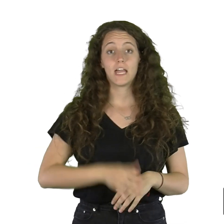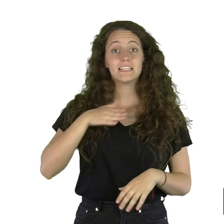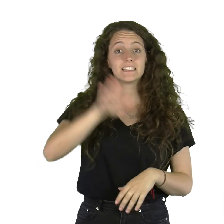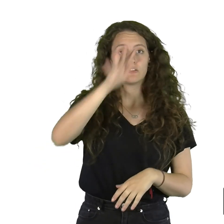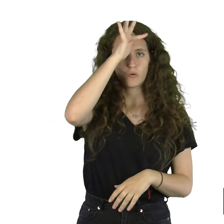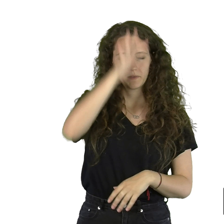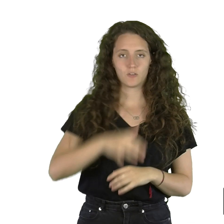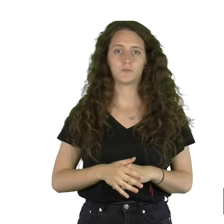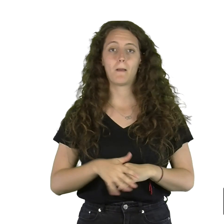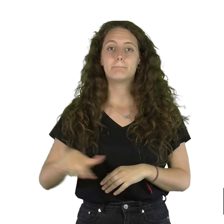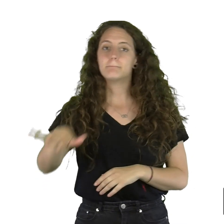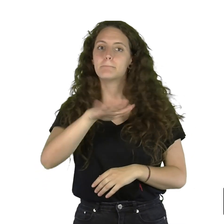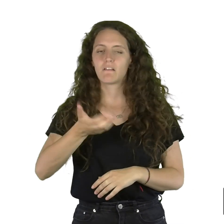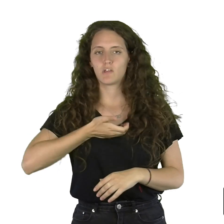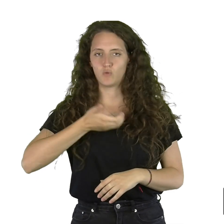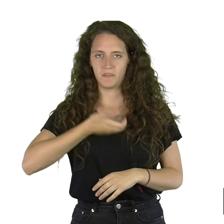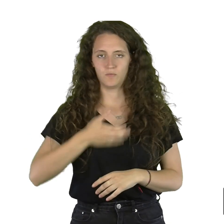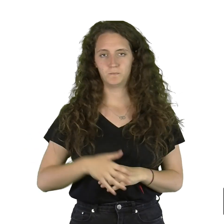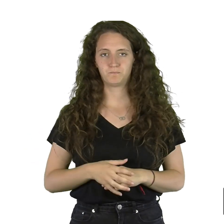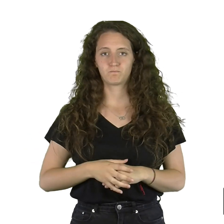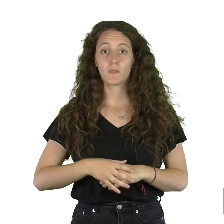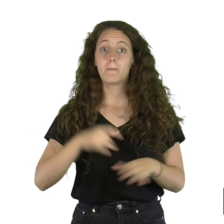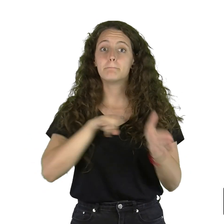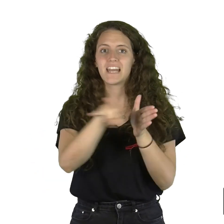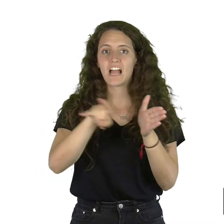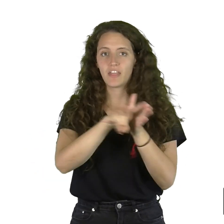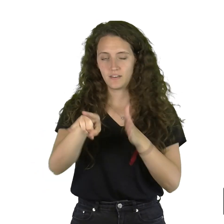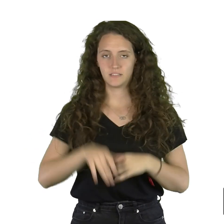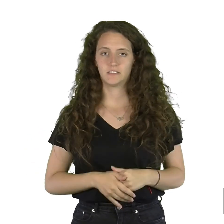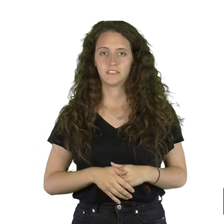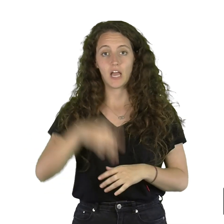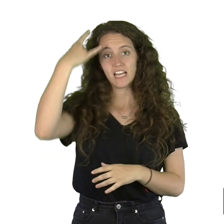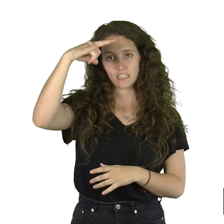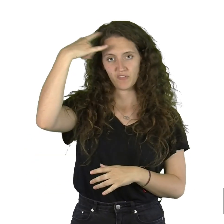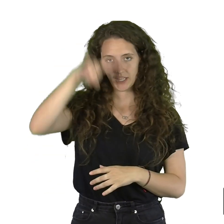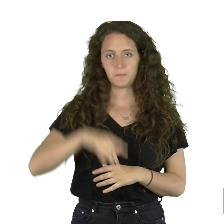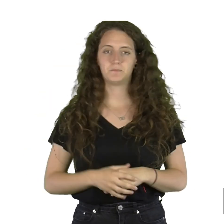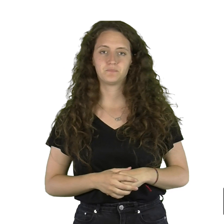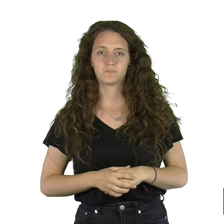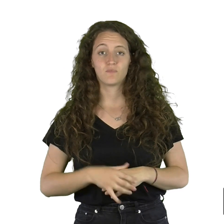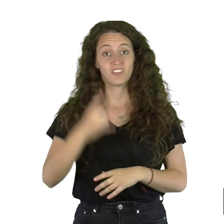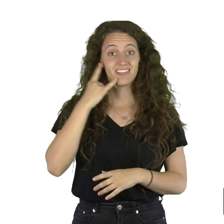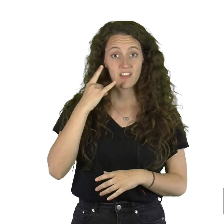Domingo Plaza del Ayuntamiento Mercaderes Estafeta Telefónica